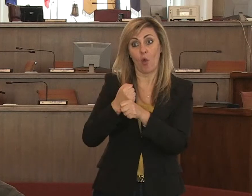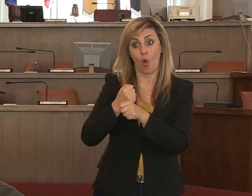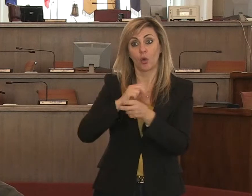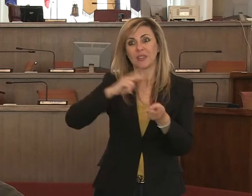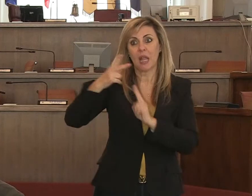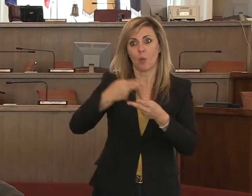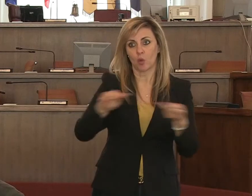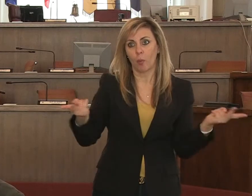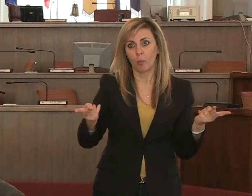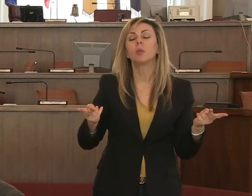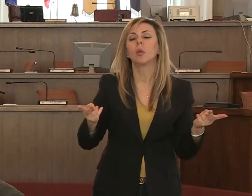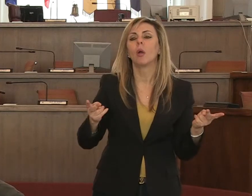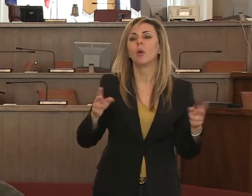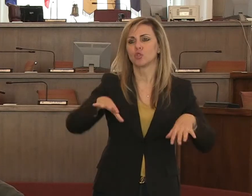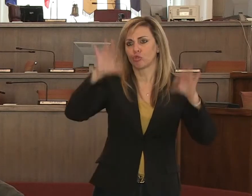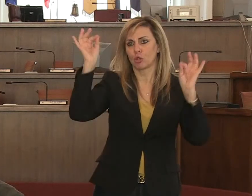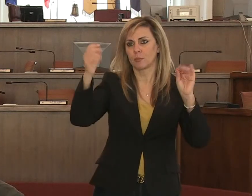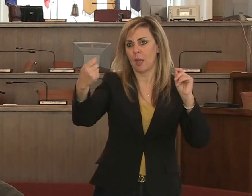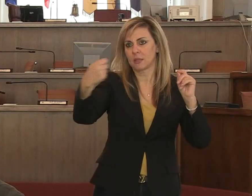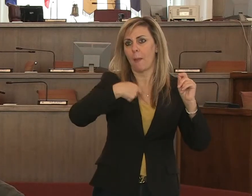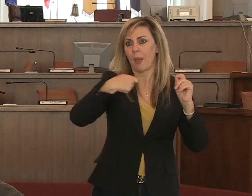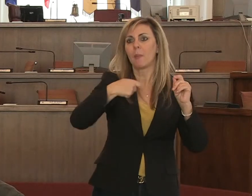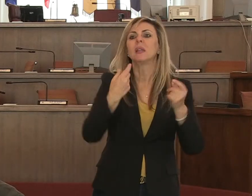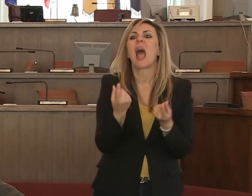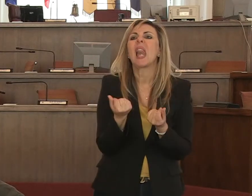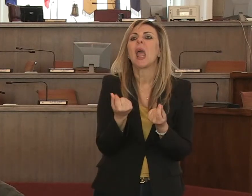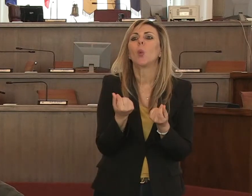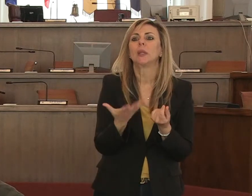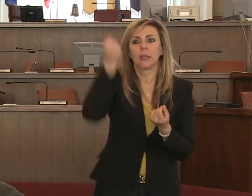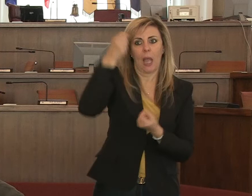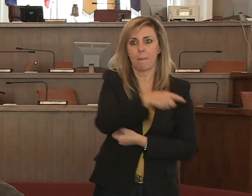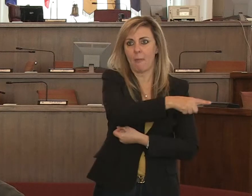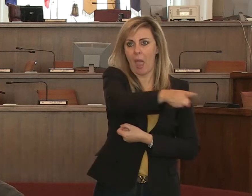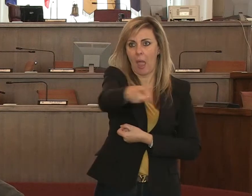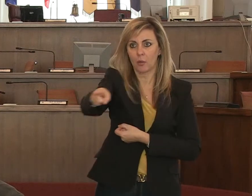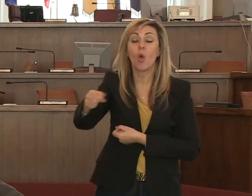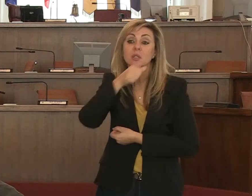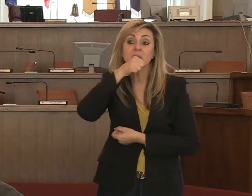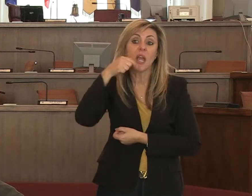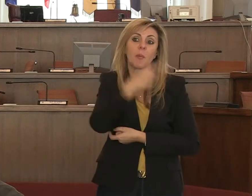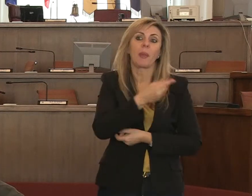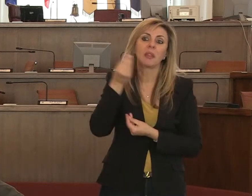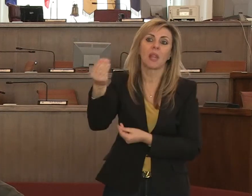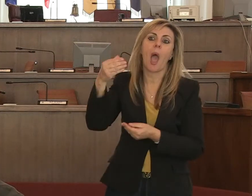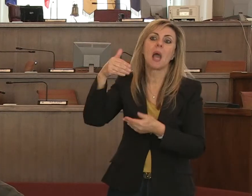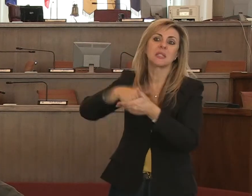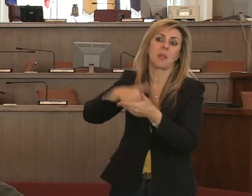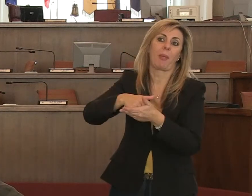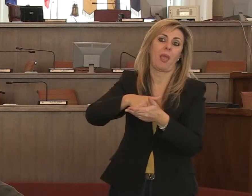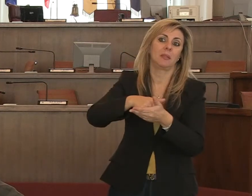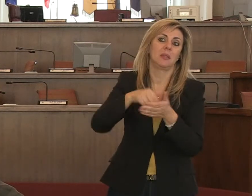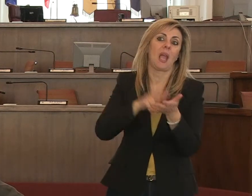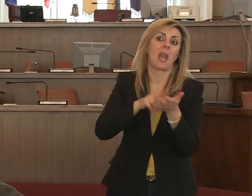concessionari affinché possano soffrire di liquidità. Liquidità che in questo momento deve servire per garantire il pagamento degli